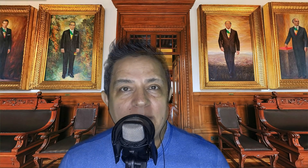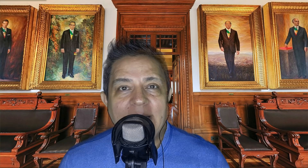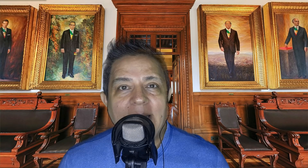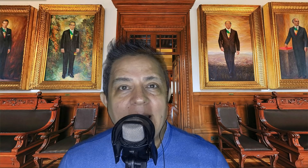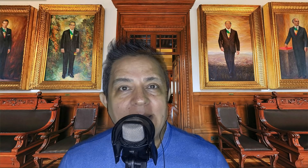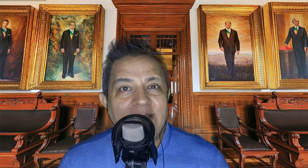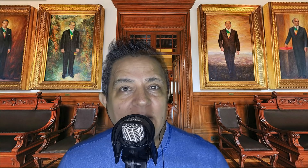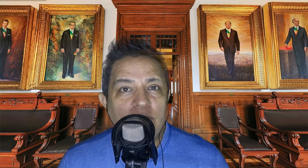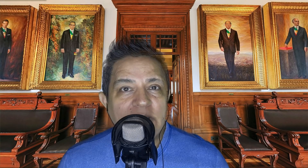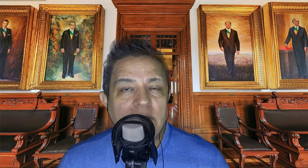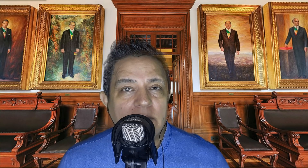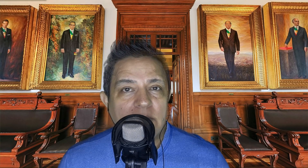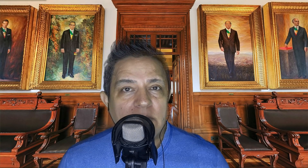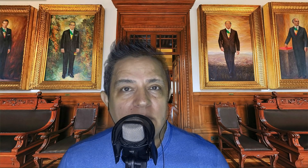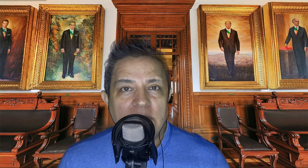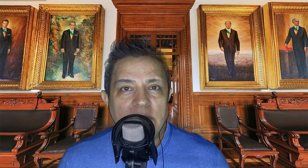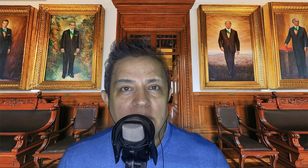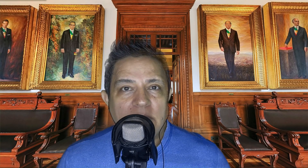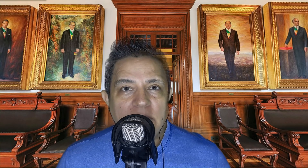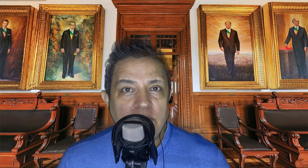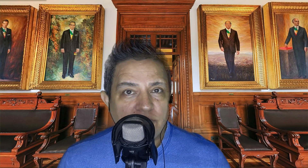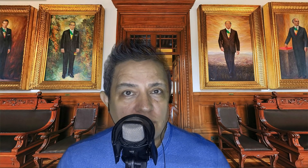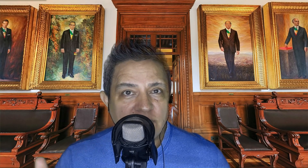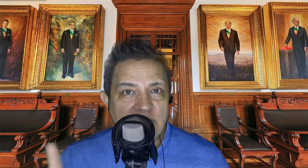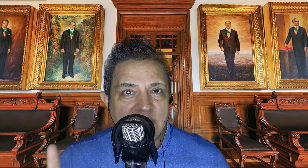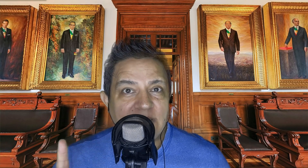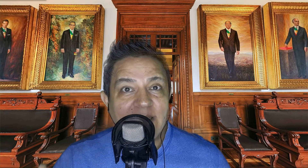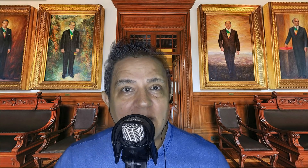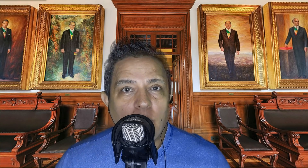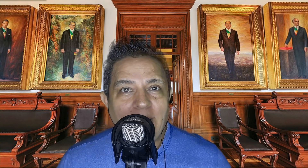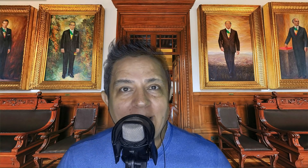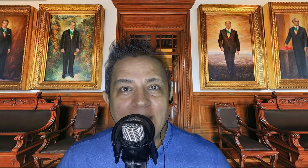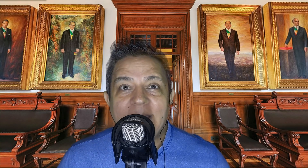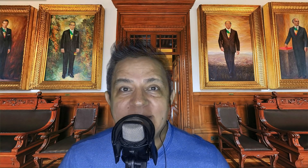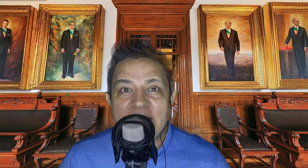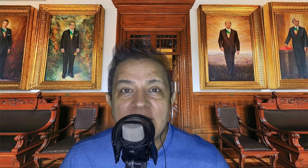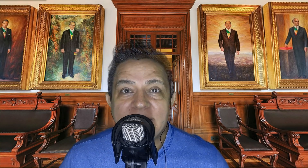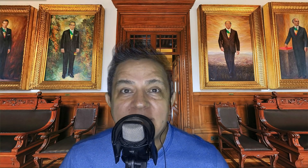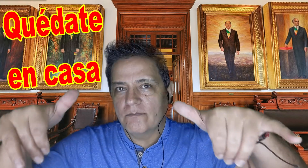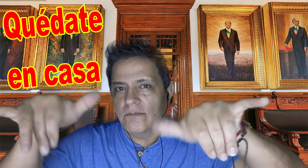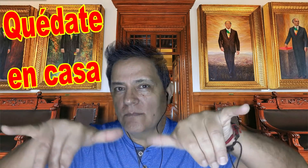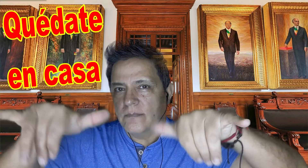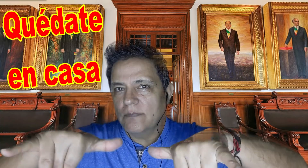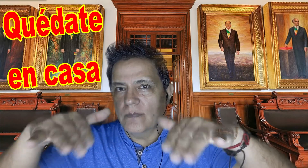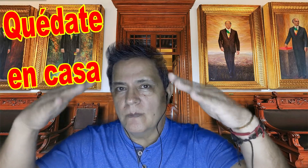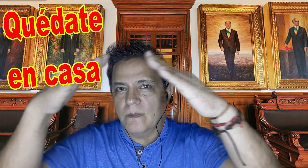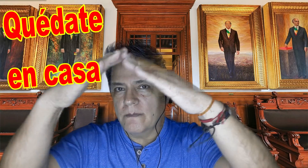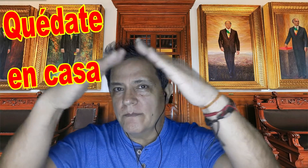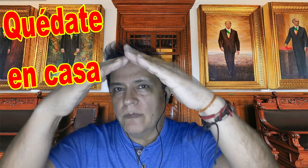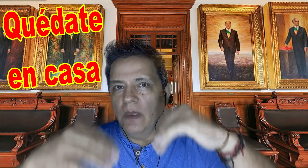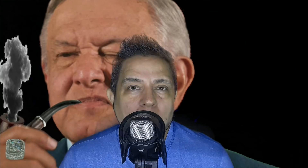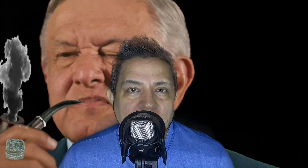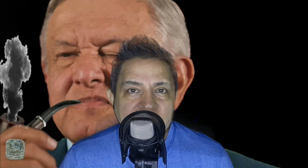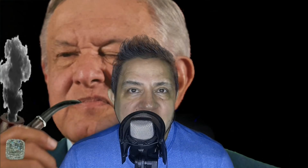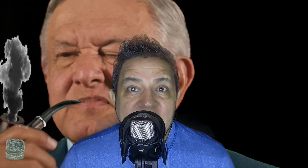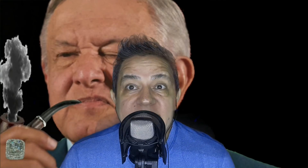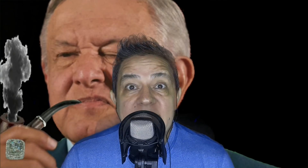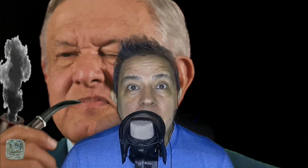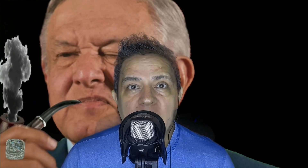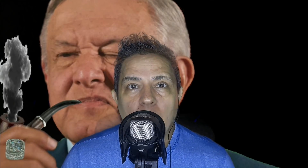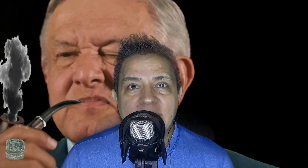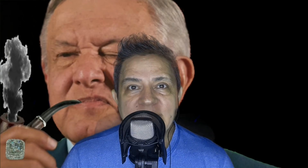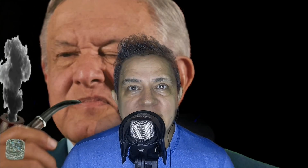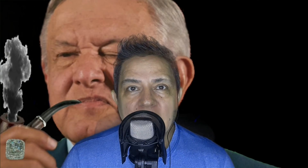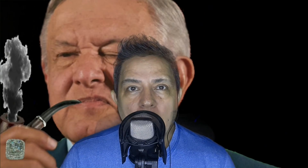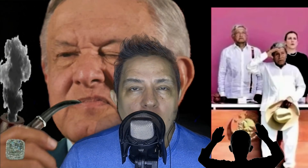de ver la cara del inútil y no son groserías el lenguaje de señas gobernantes